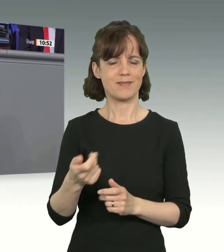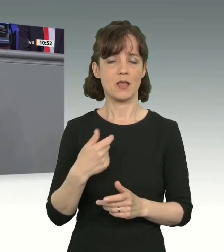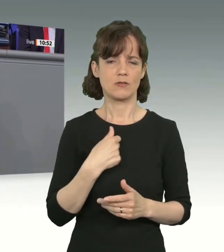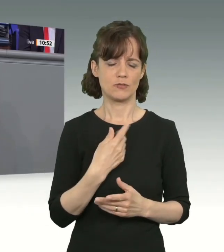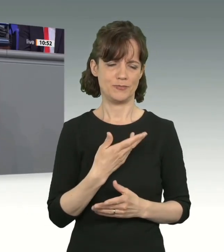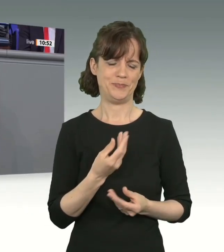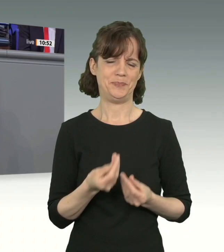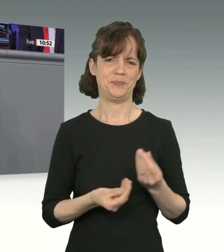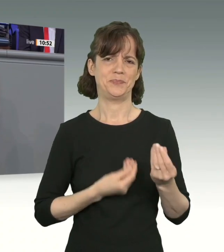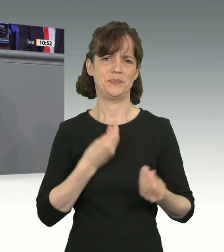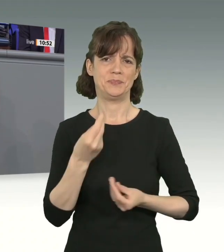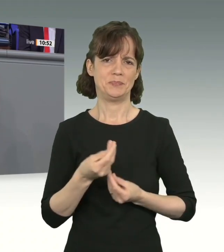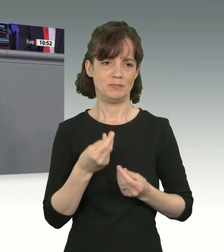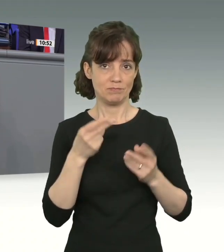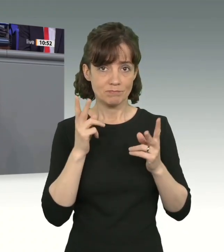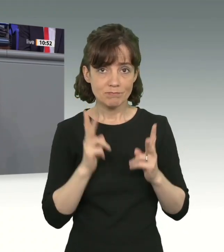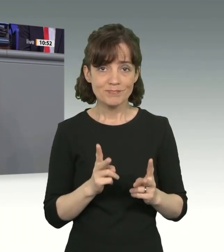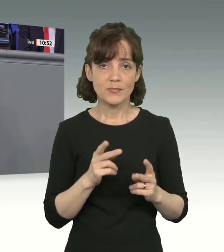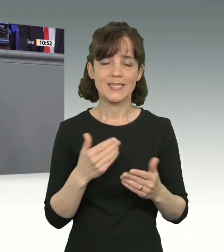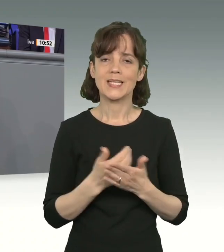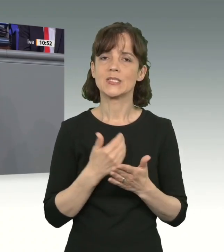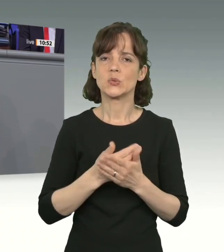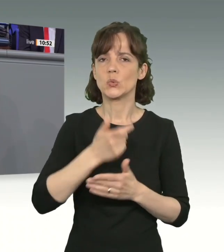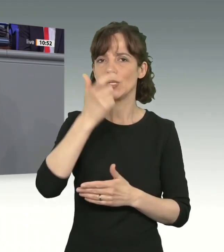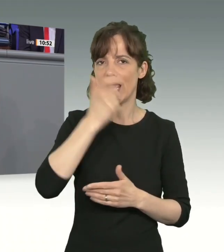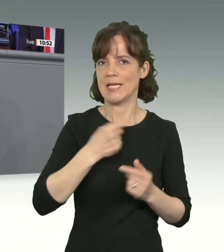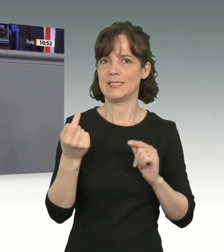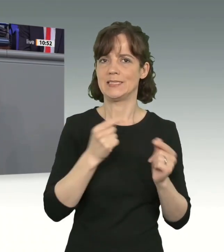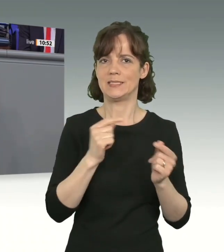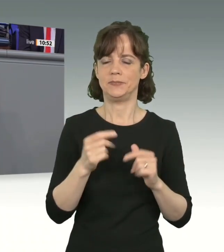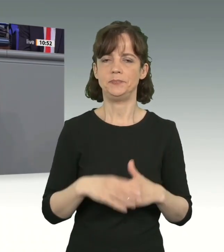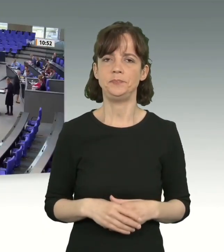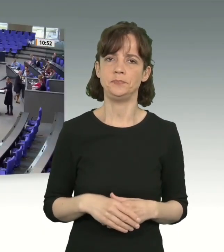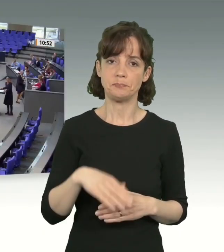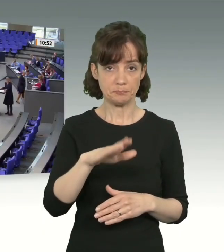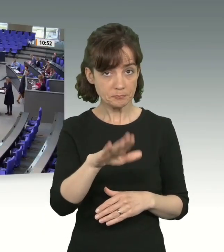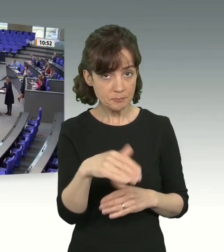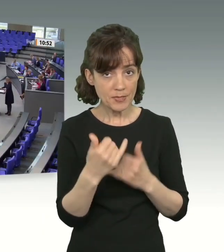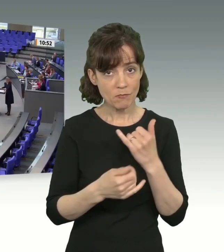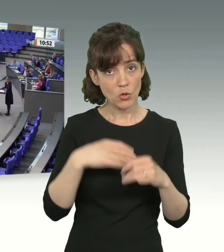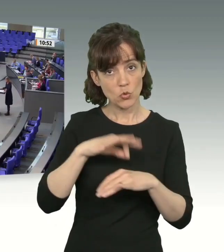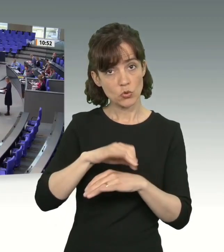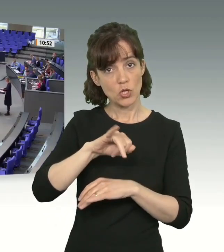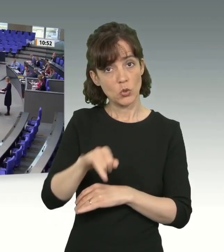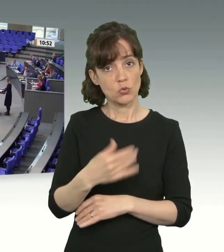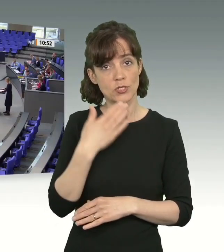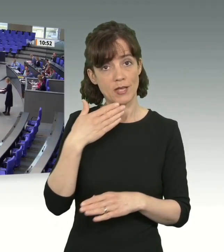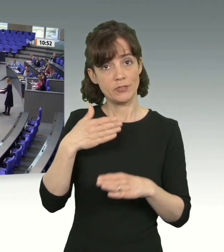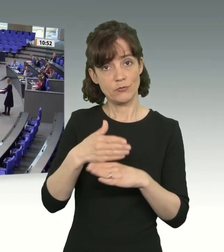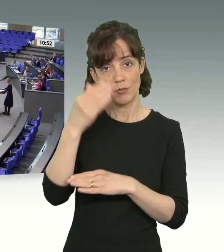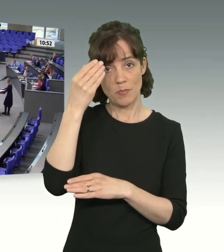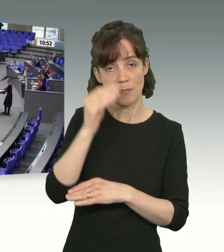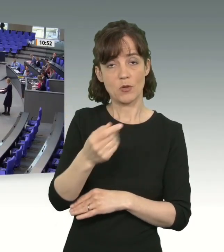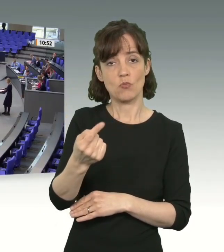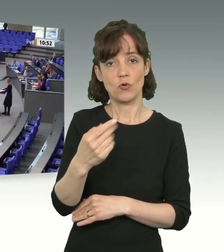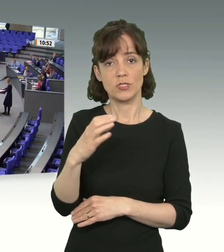Beigeschmack, der mit einer ernsthaften Debatte nichts zu tun hat. Frau Dr. Jogisch, gestatten Sie eine Zwischenfrage oder Zwischenbemerkung aus